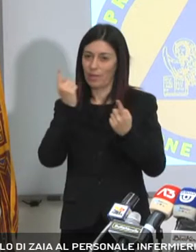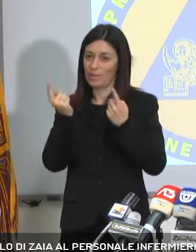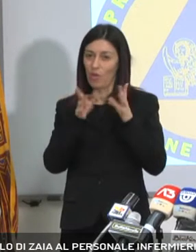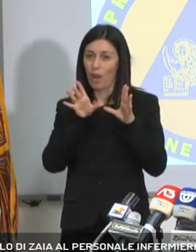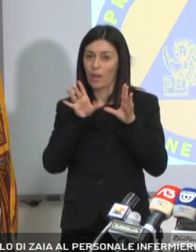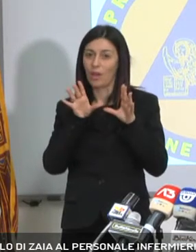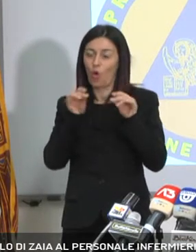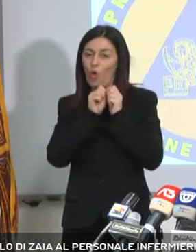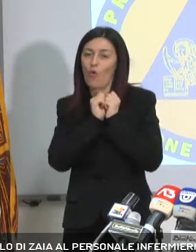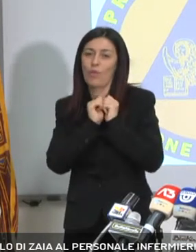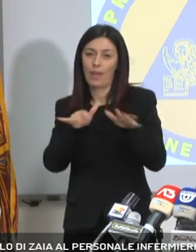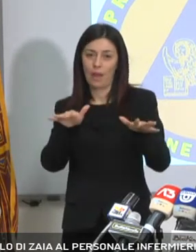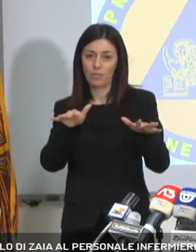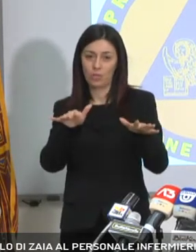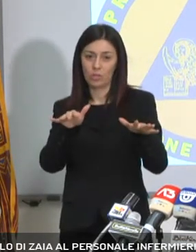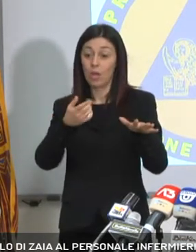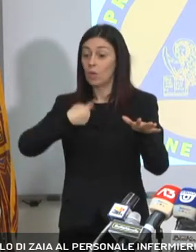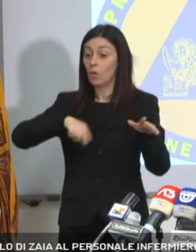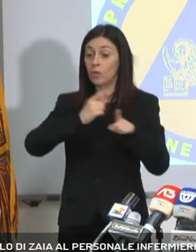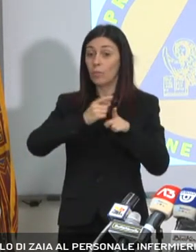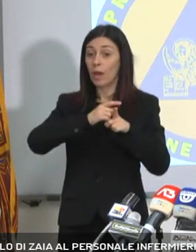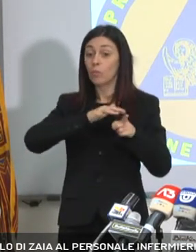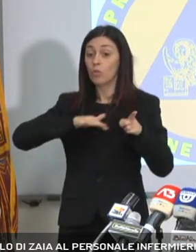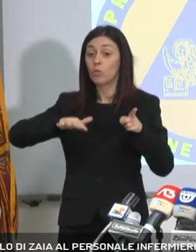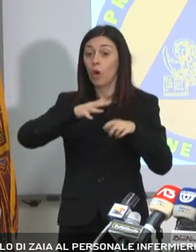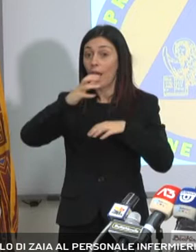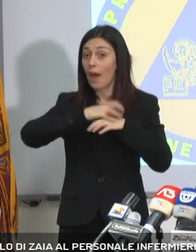Noi abbiamo necessità di non andare prima in zona arancione,